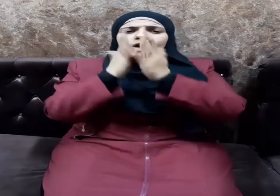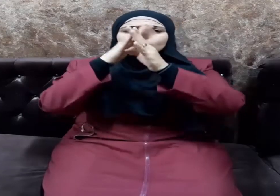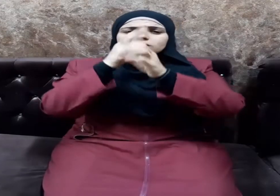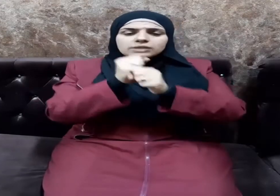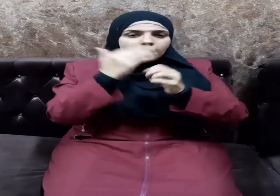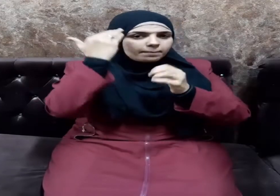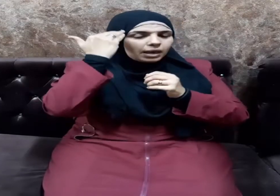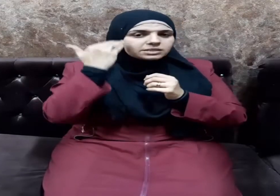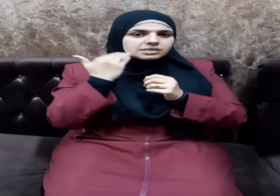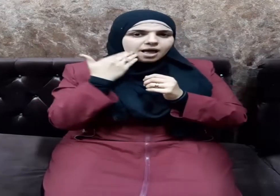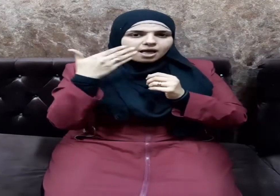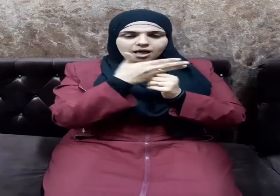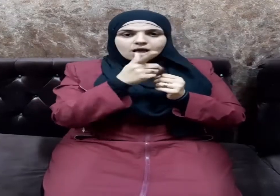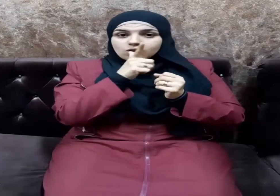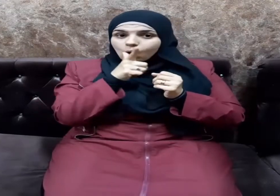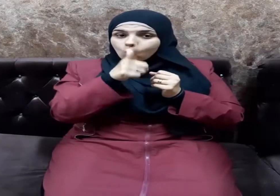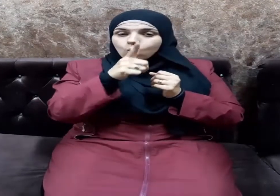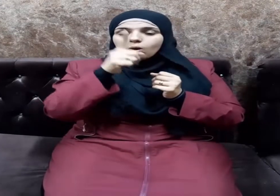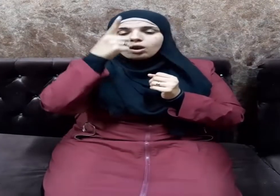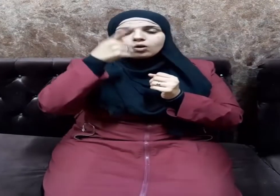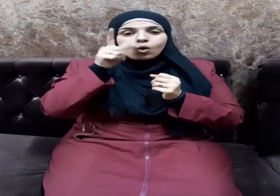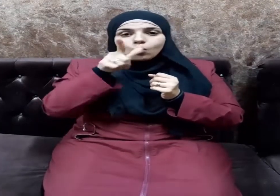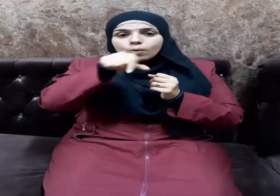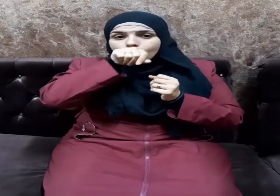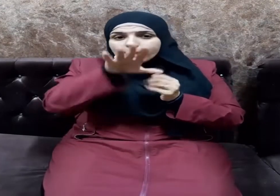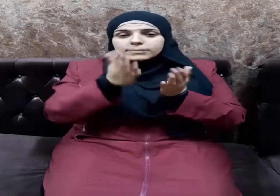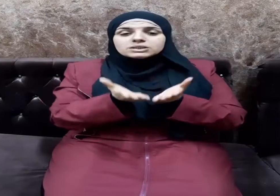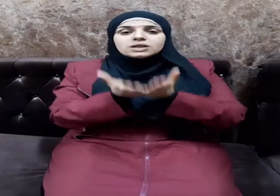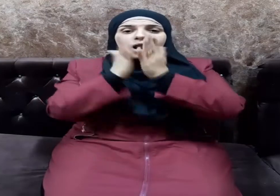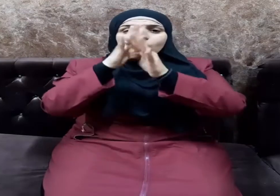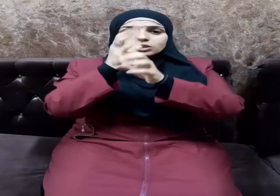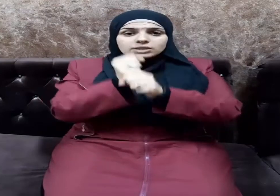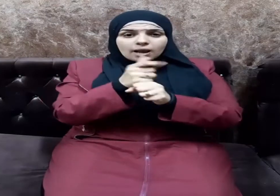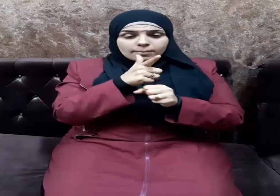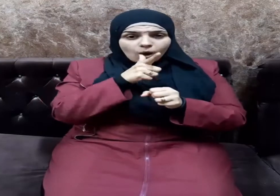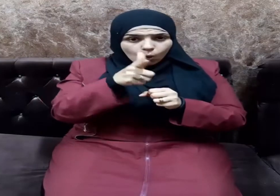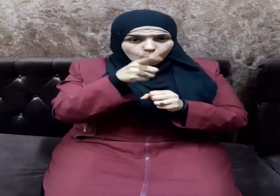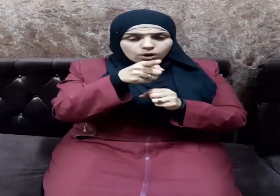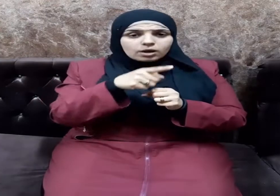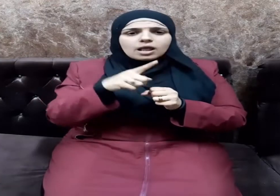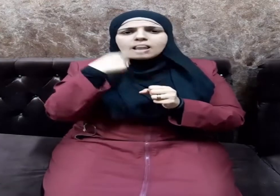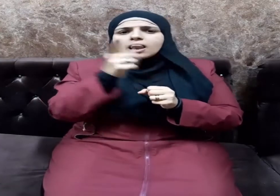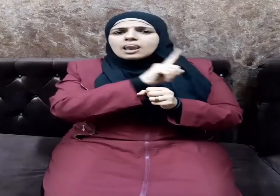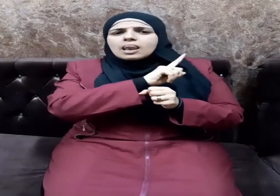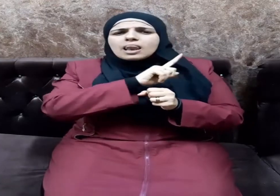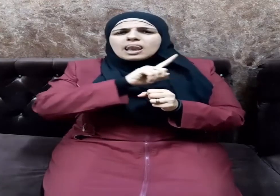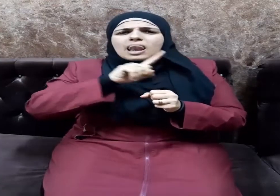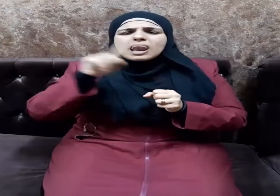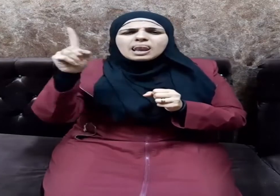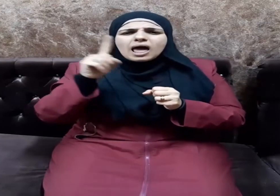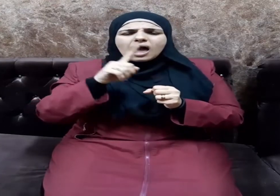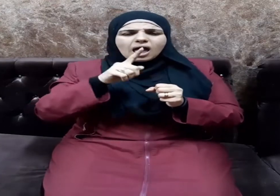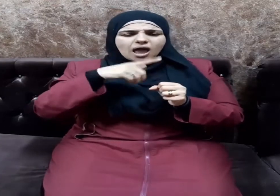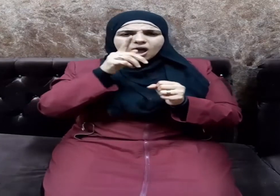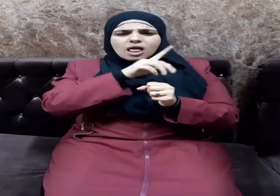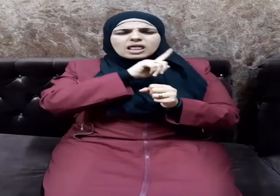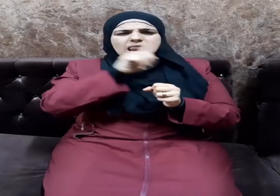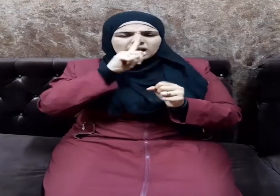بالنساء حيث يقول صلى الله عليه وسلم لا يفرق مؤمن مؤمنة